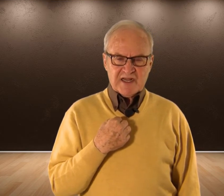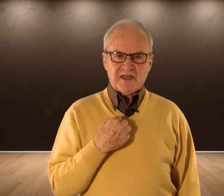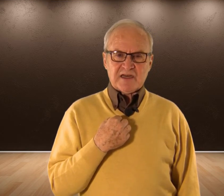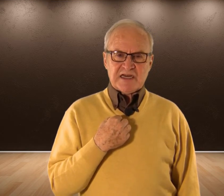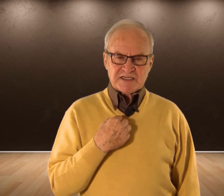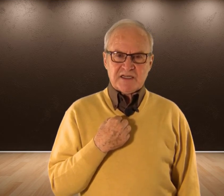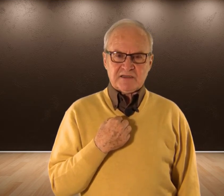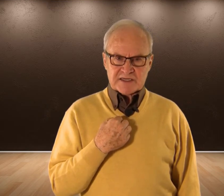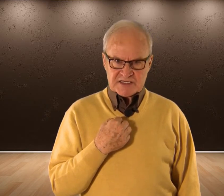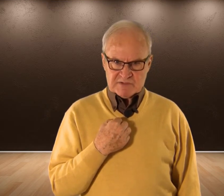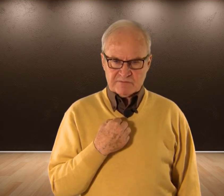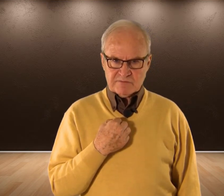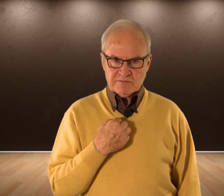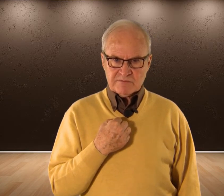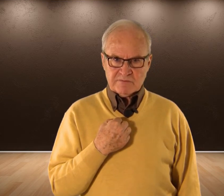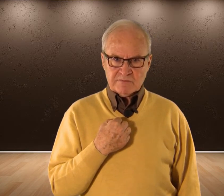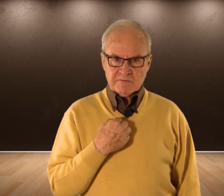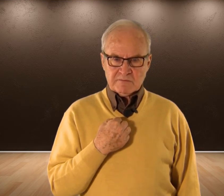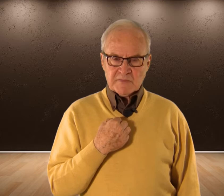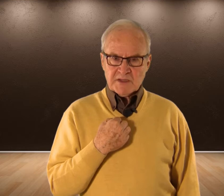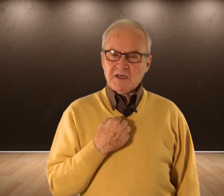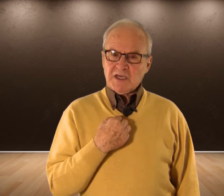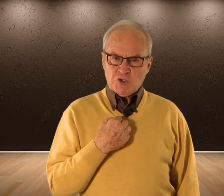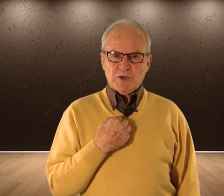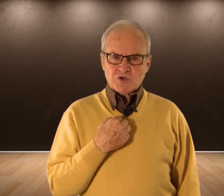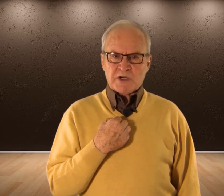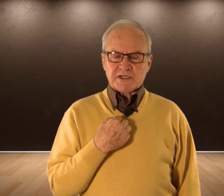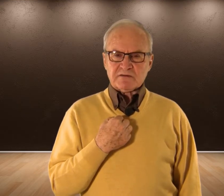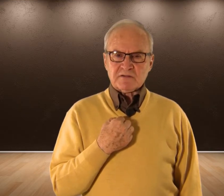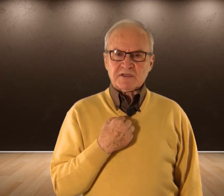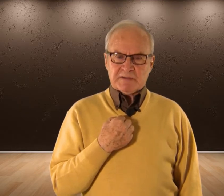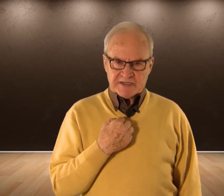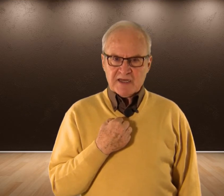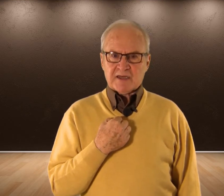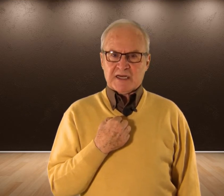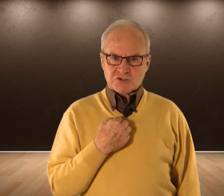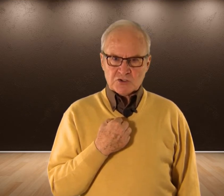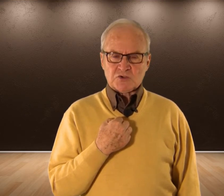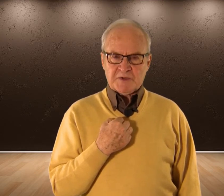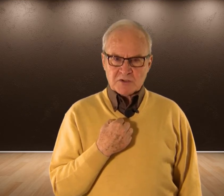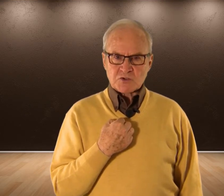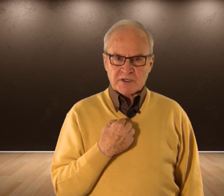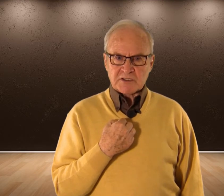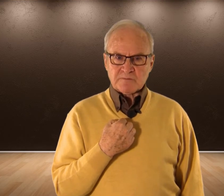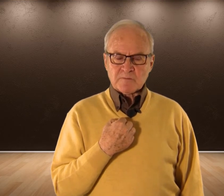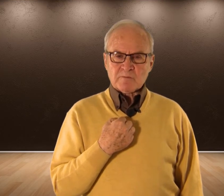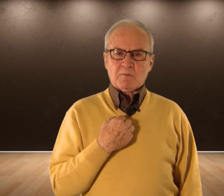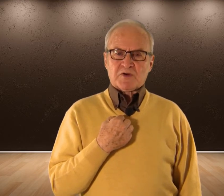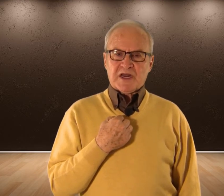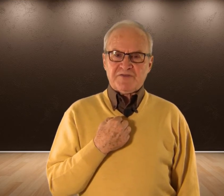les interesaba Y tuvieron suerte De verdad Que las dos Tuvieron suerte Porque al